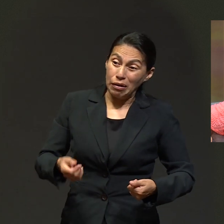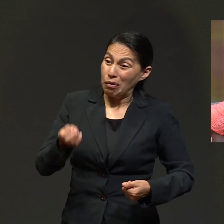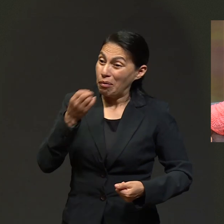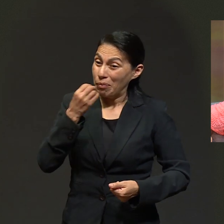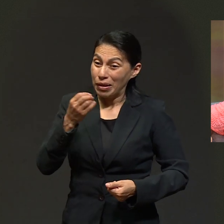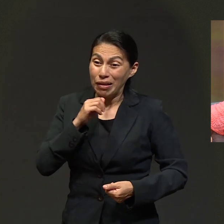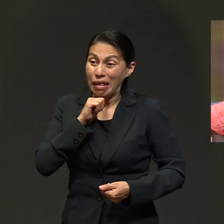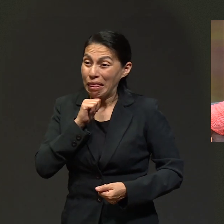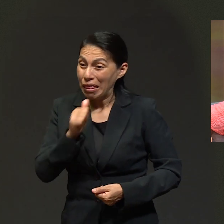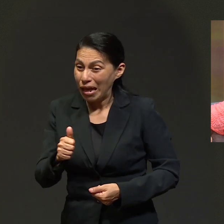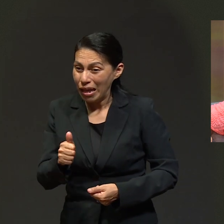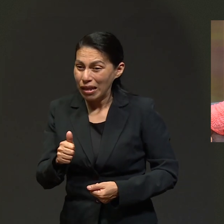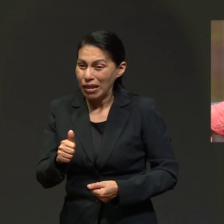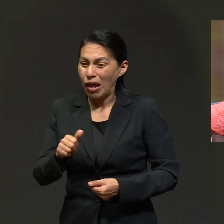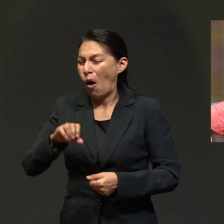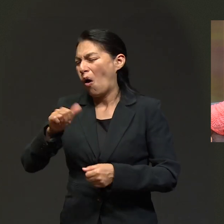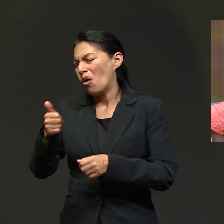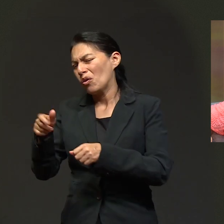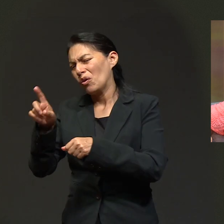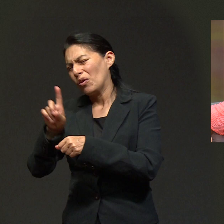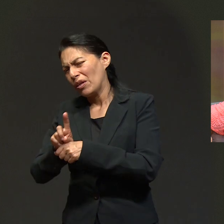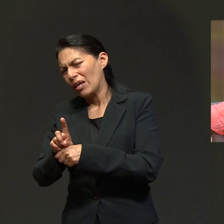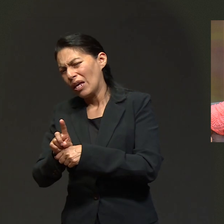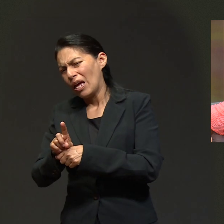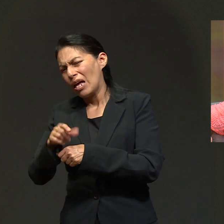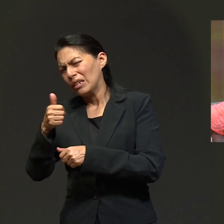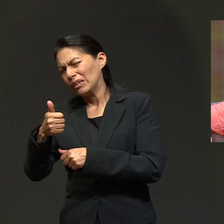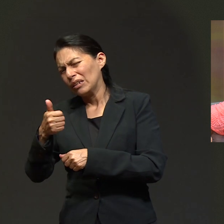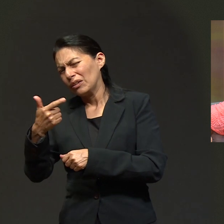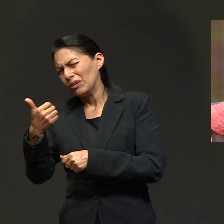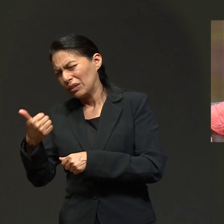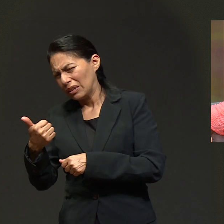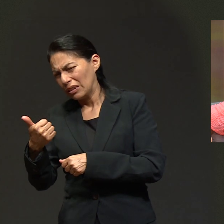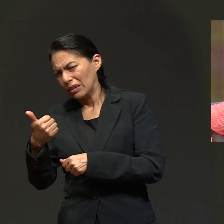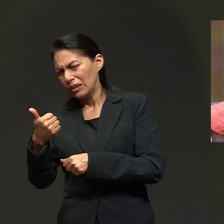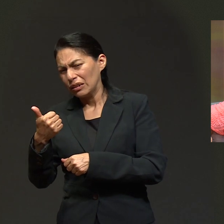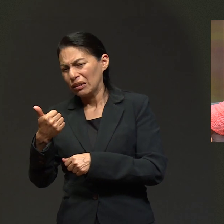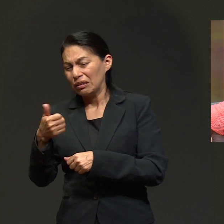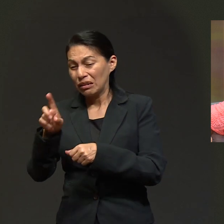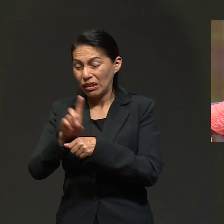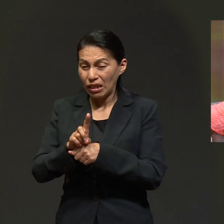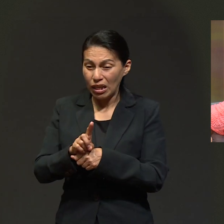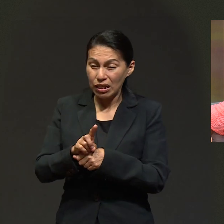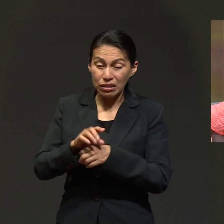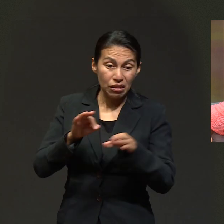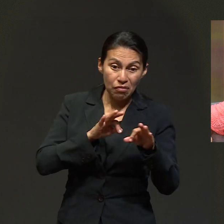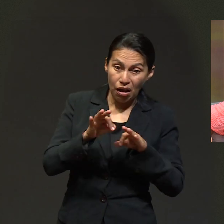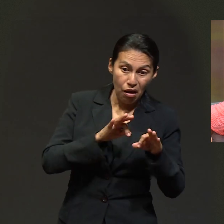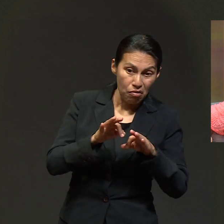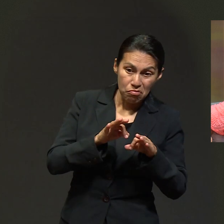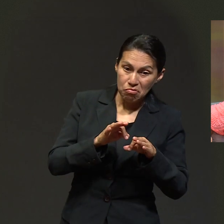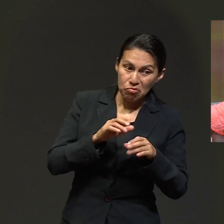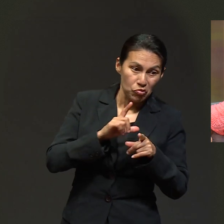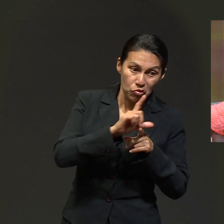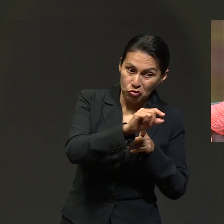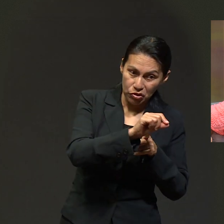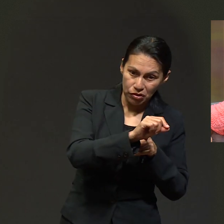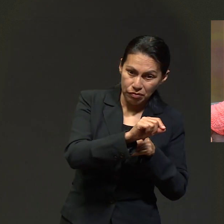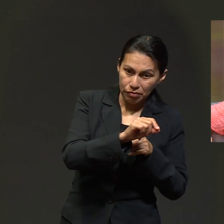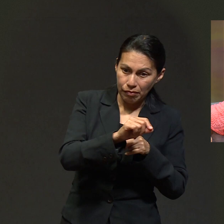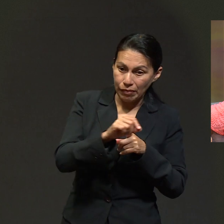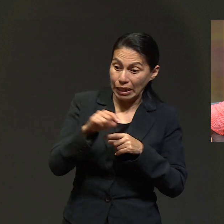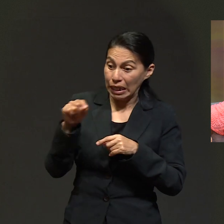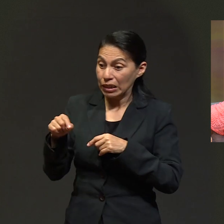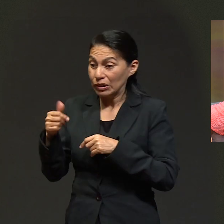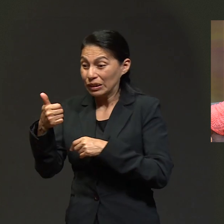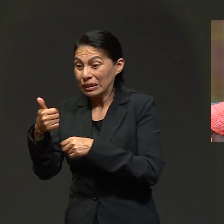muchísima hambre porque no había comido. Luego al día siguiente me quedé con usted como cinco, seis días. Falté al trabajo y créame,